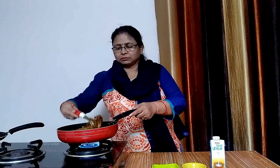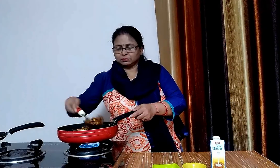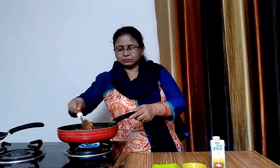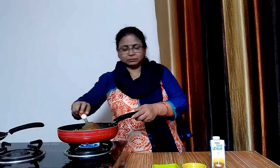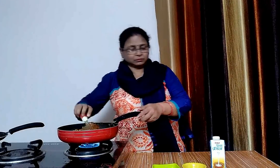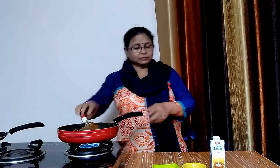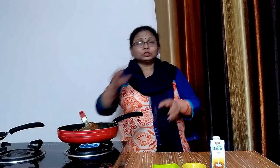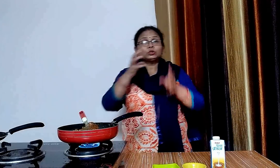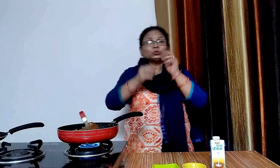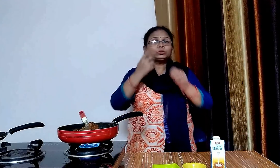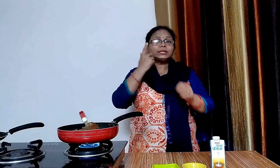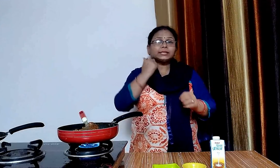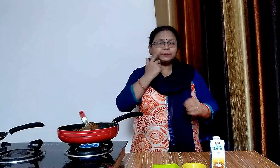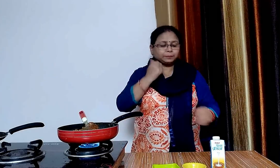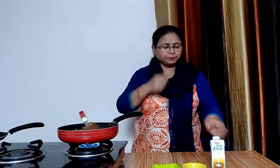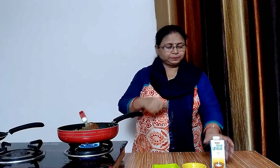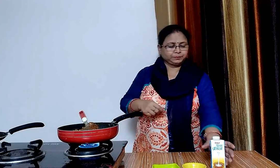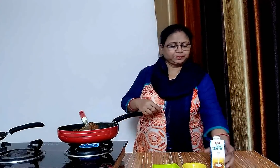अब इसमें एक चमस्ट क्रीम डालेंगे